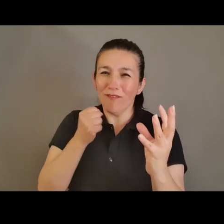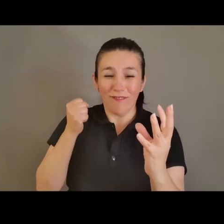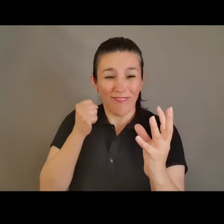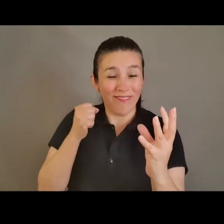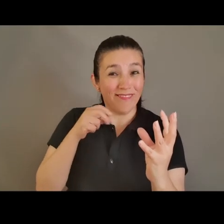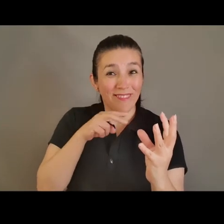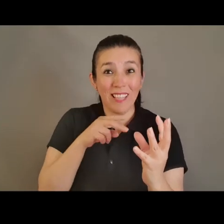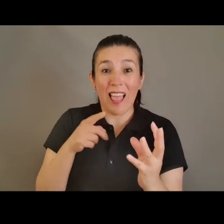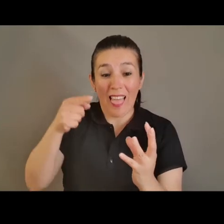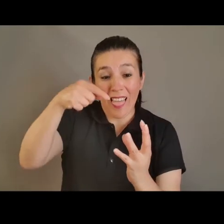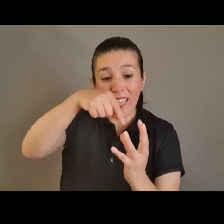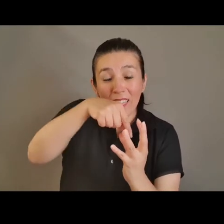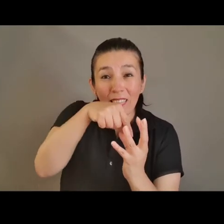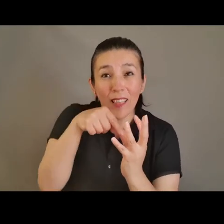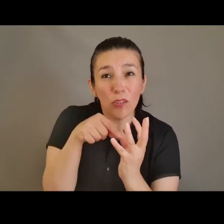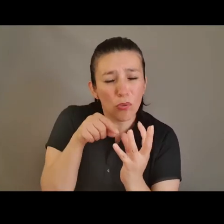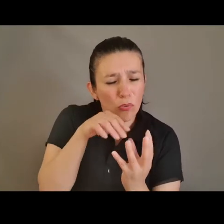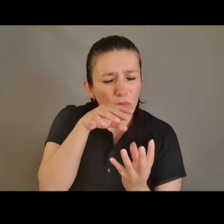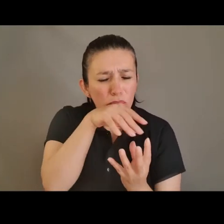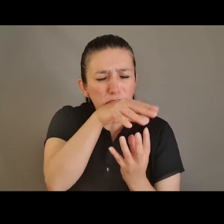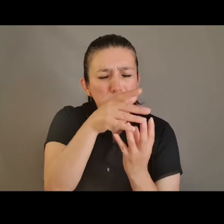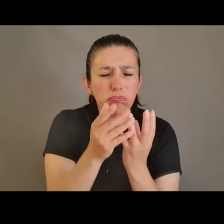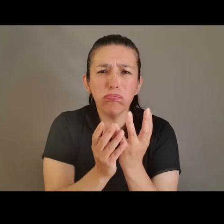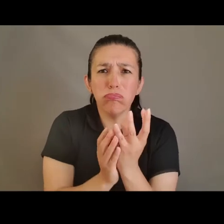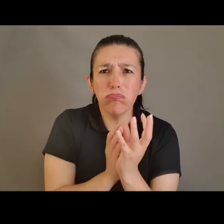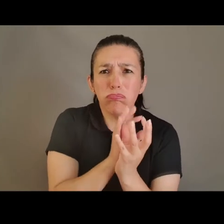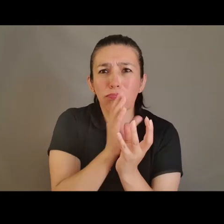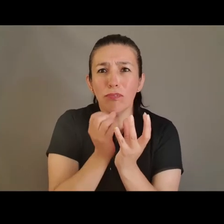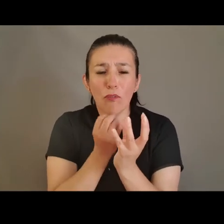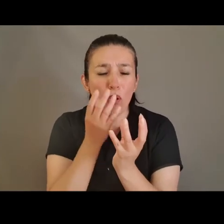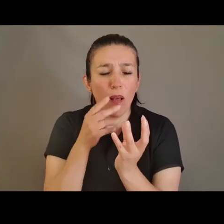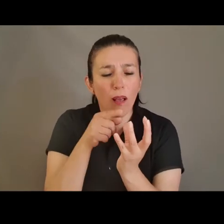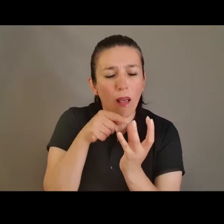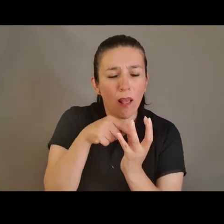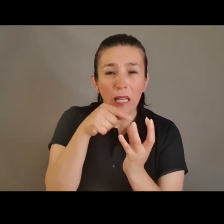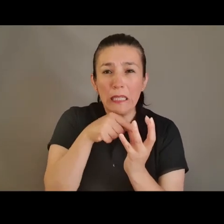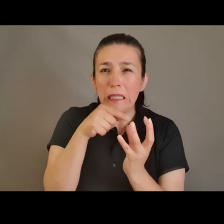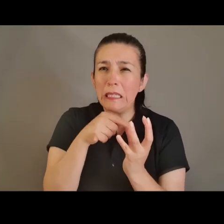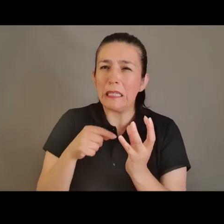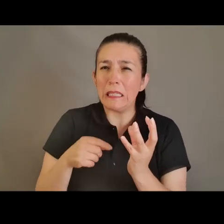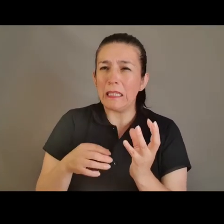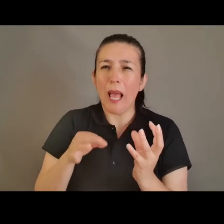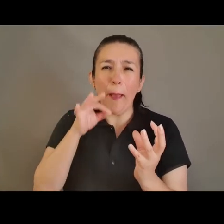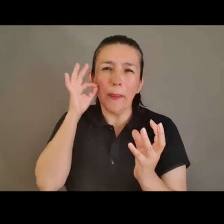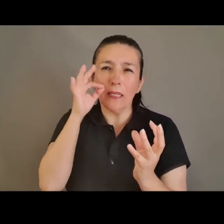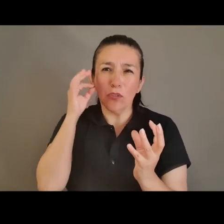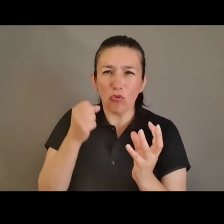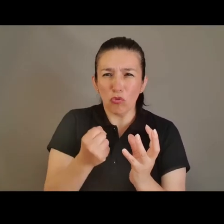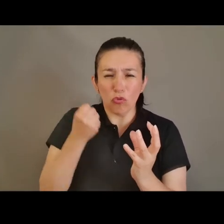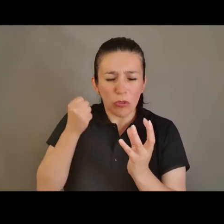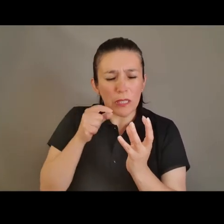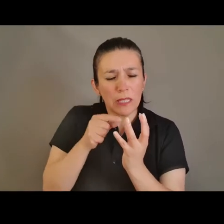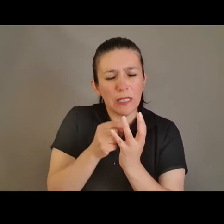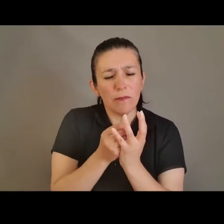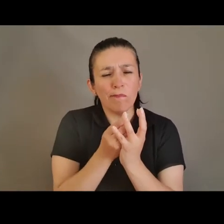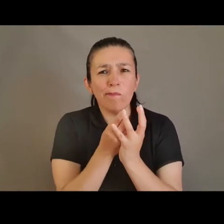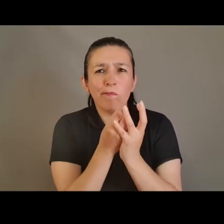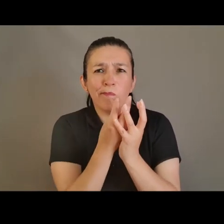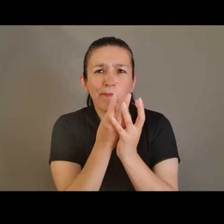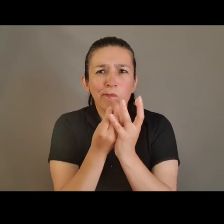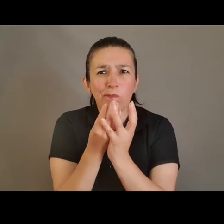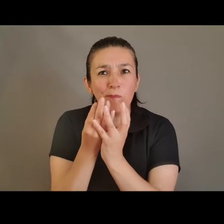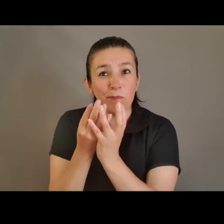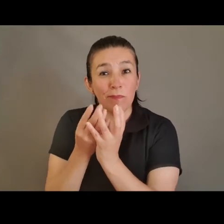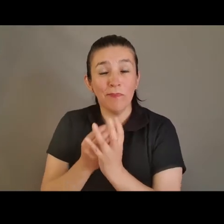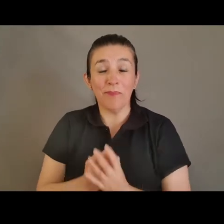intensidad. Al interior de la corona de pétalos de cada flor, contrasta el intenso amarillo de sus pistilos y